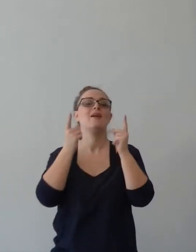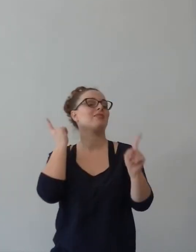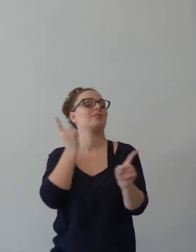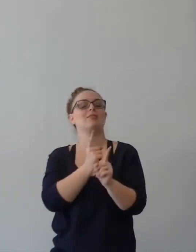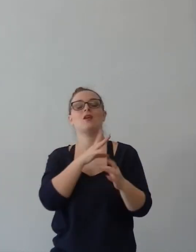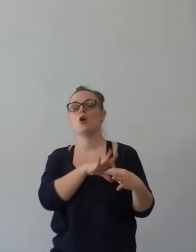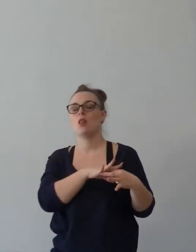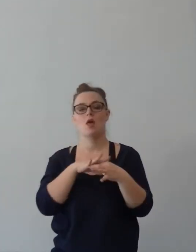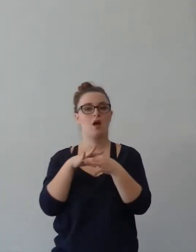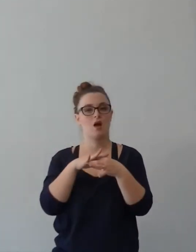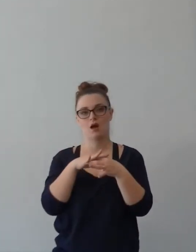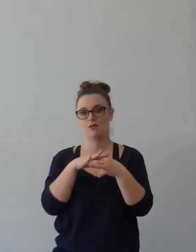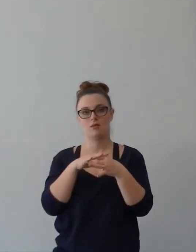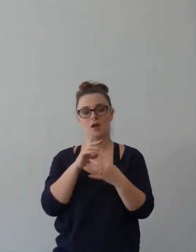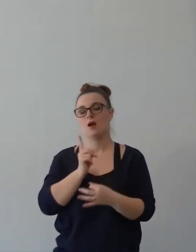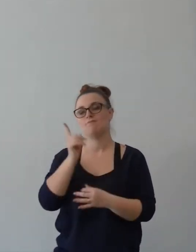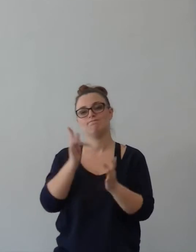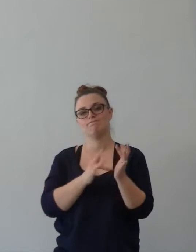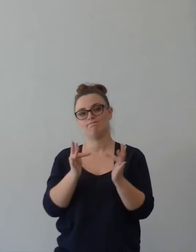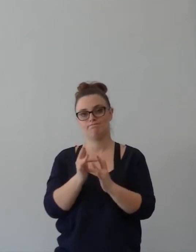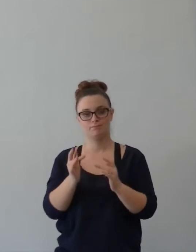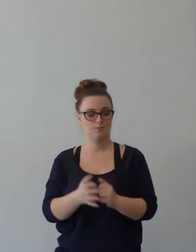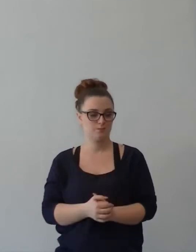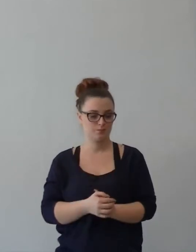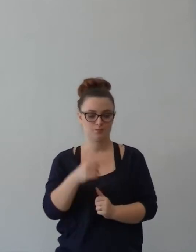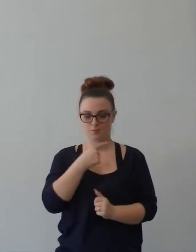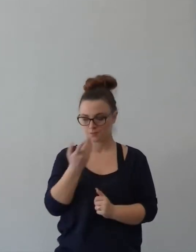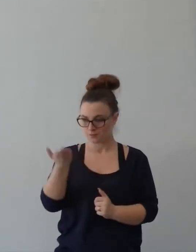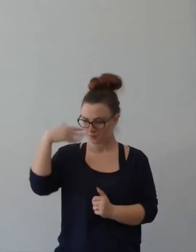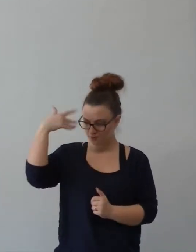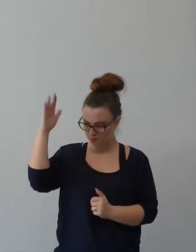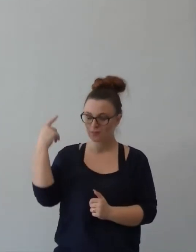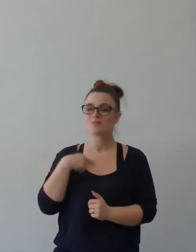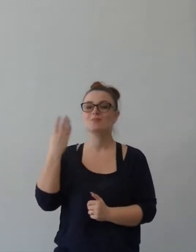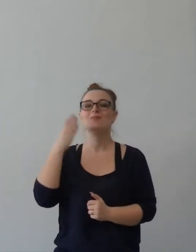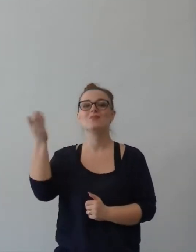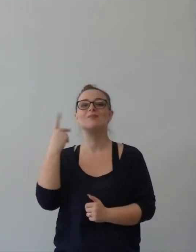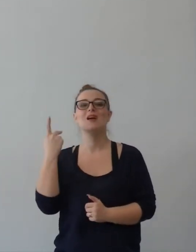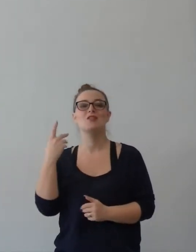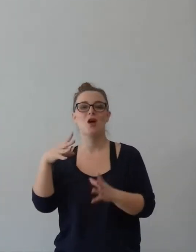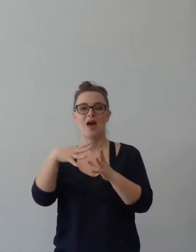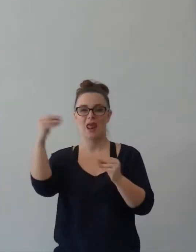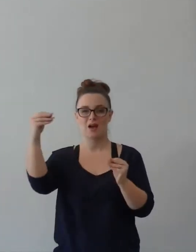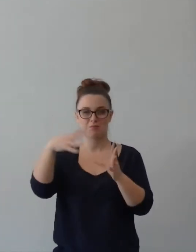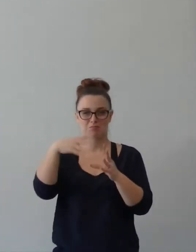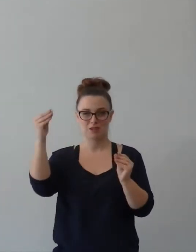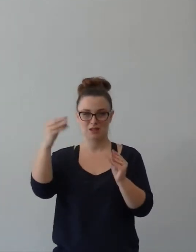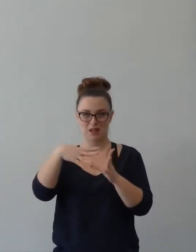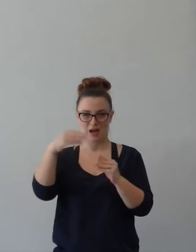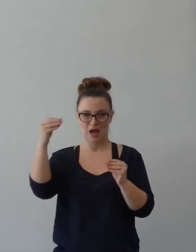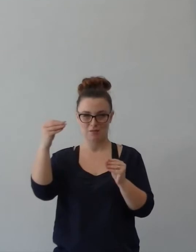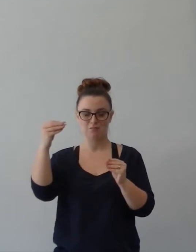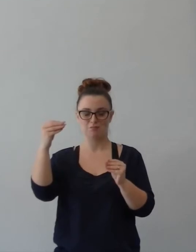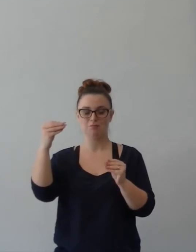stato... no, sono stato, io sono un giocatore di ragazzi che non frequenta. perché chi giocarebbe è sempre il giocatore.